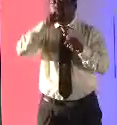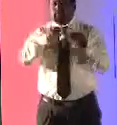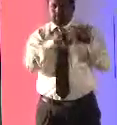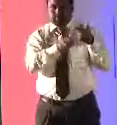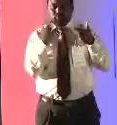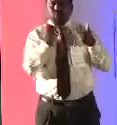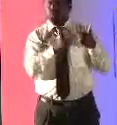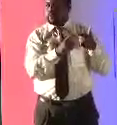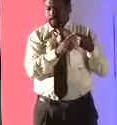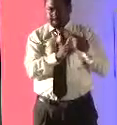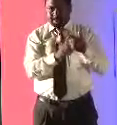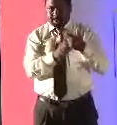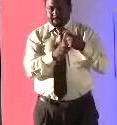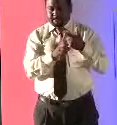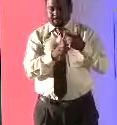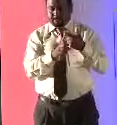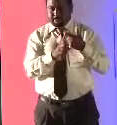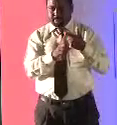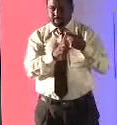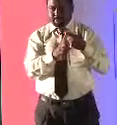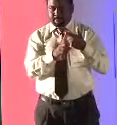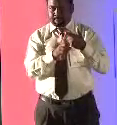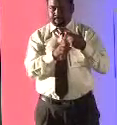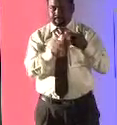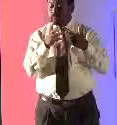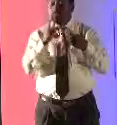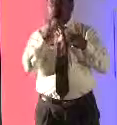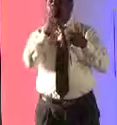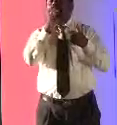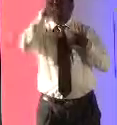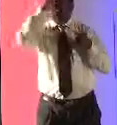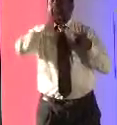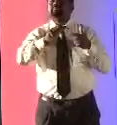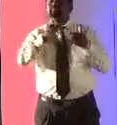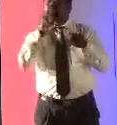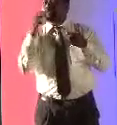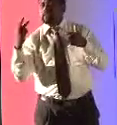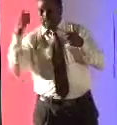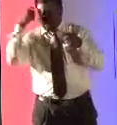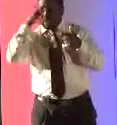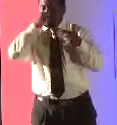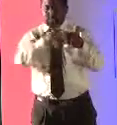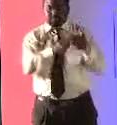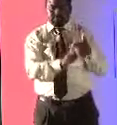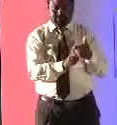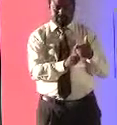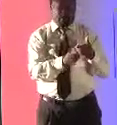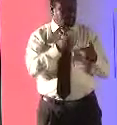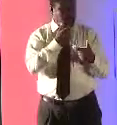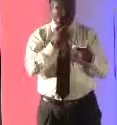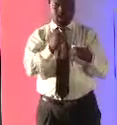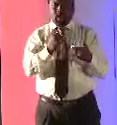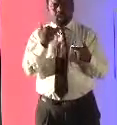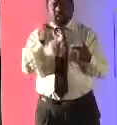مستخدم، نحتاج أفضل من 3G لتفعل التقنية نحتاج إلى